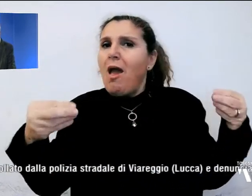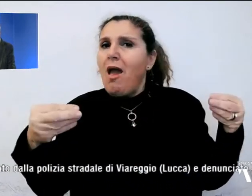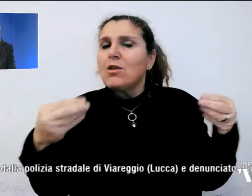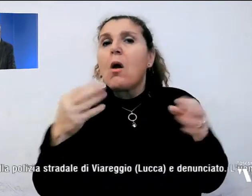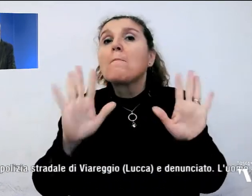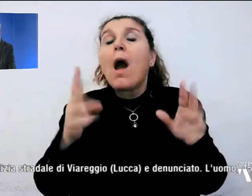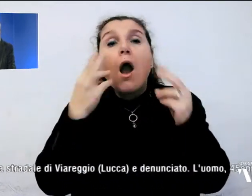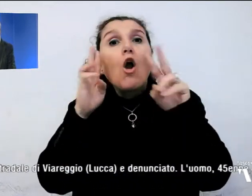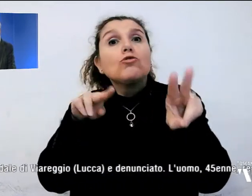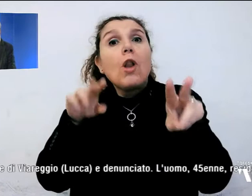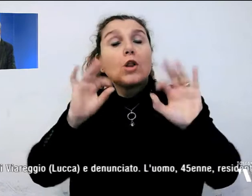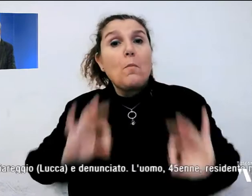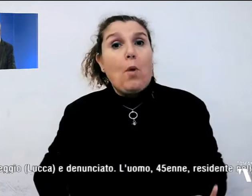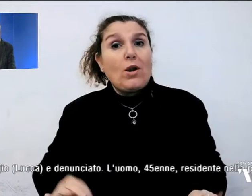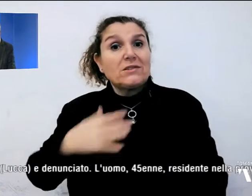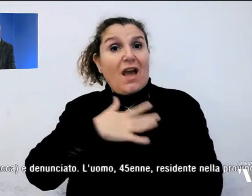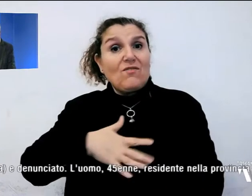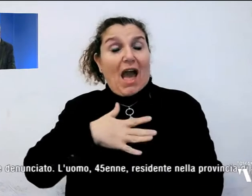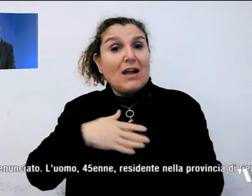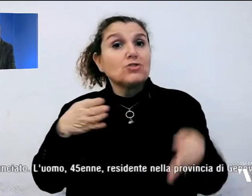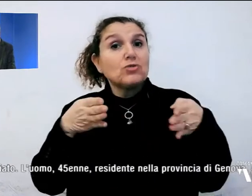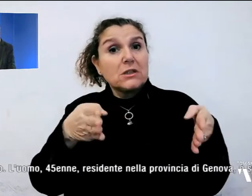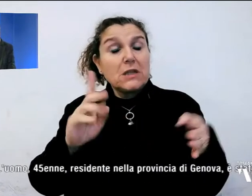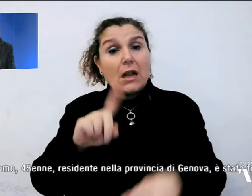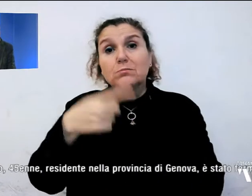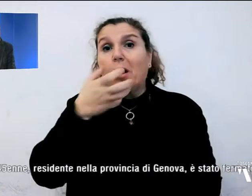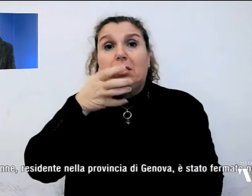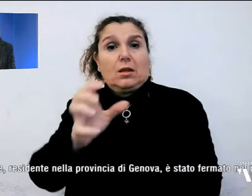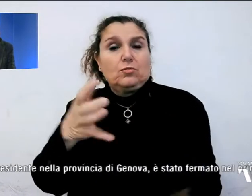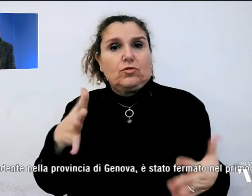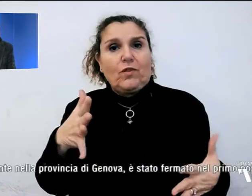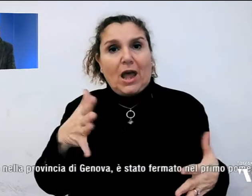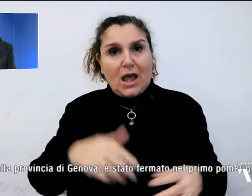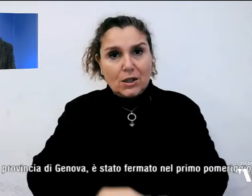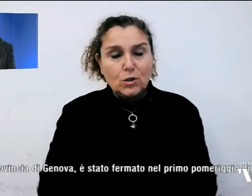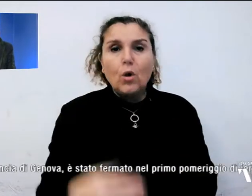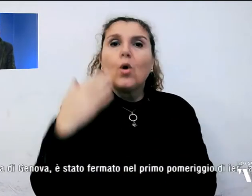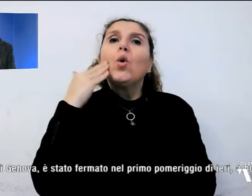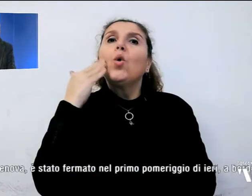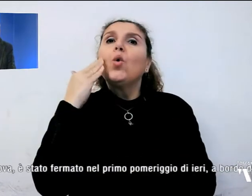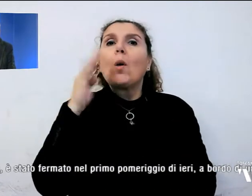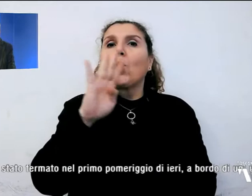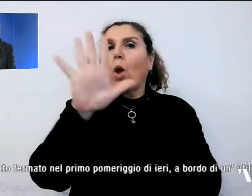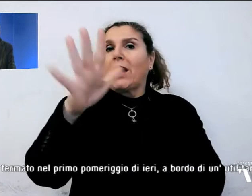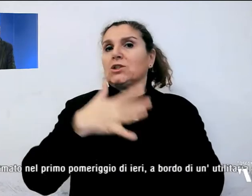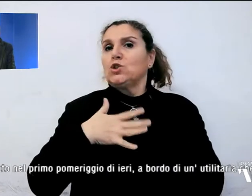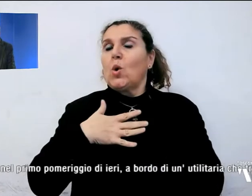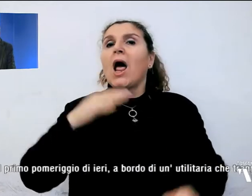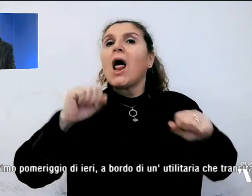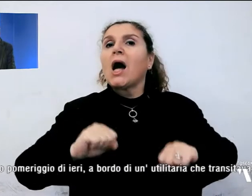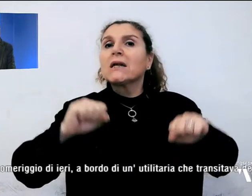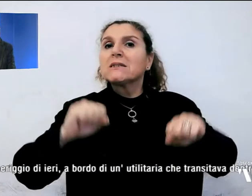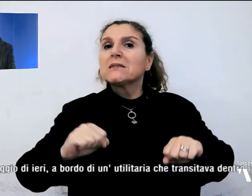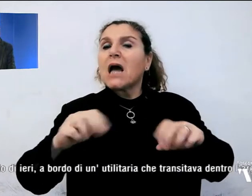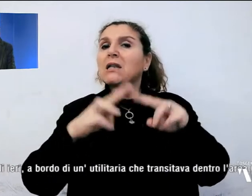polizia stradale di Viareggio e successivamente denunciato. L'uomo, un 45enne residente nella provincia